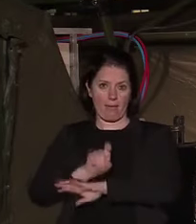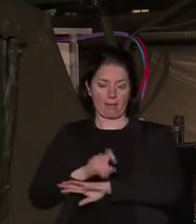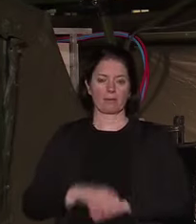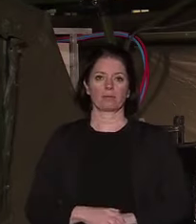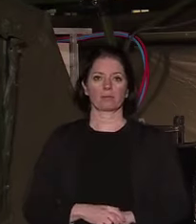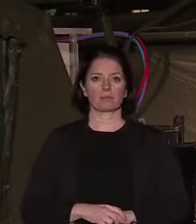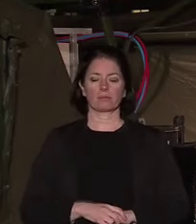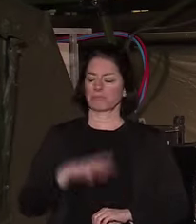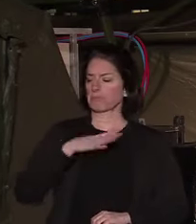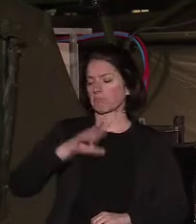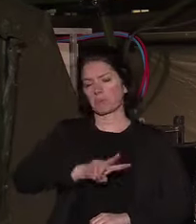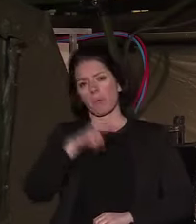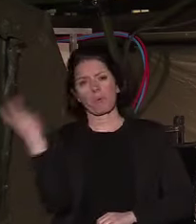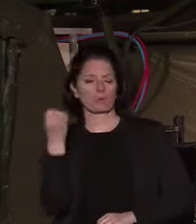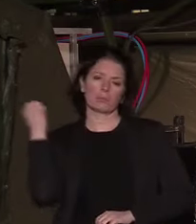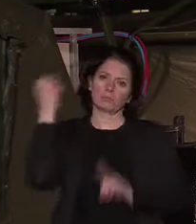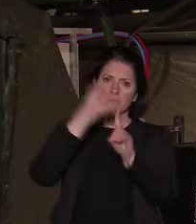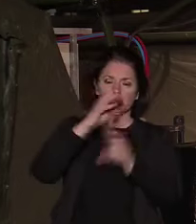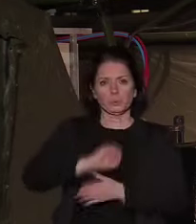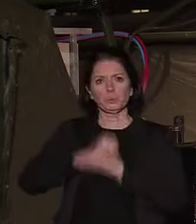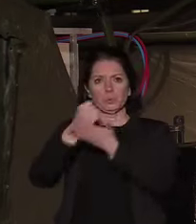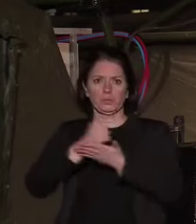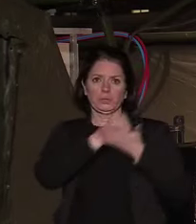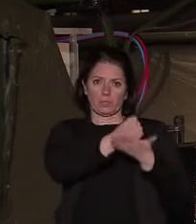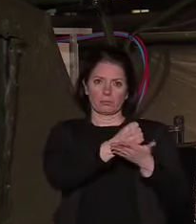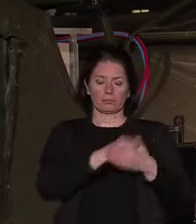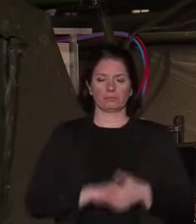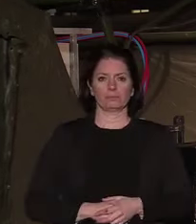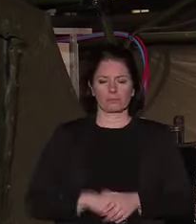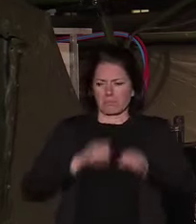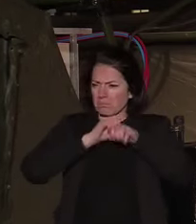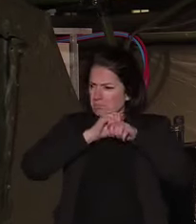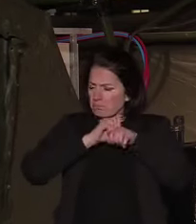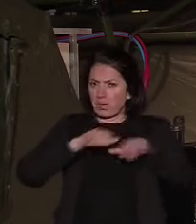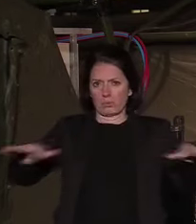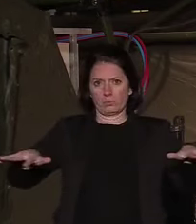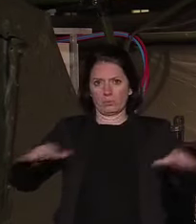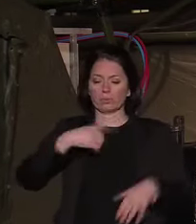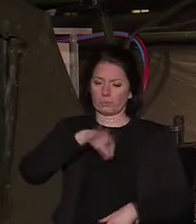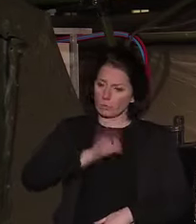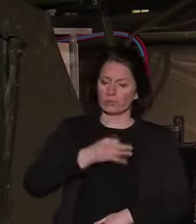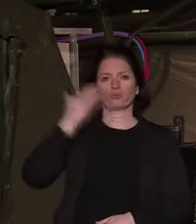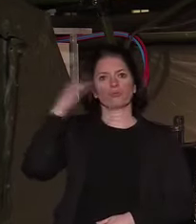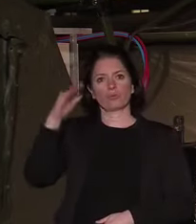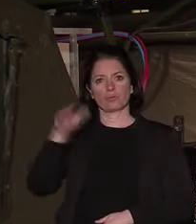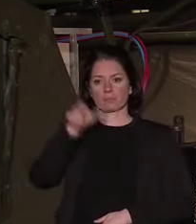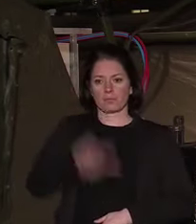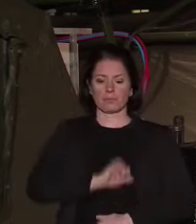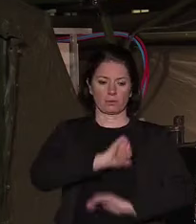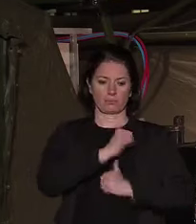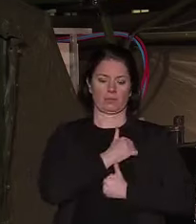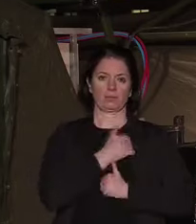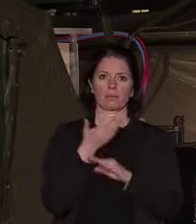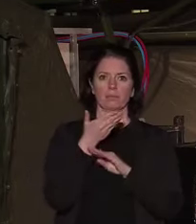'autres missions de soutien encore. Partout, je le sais, nos militaires sont prêts